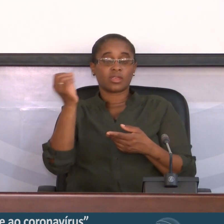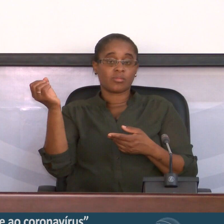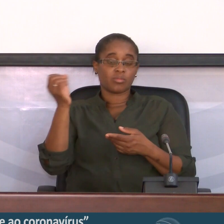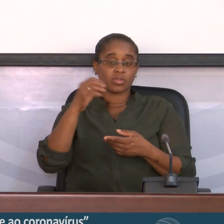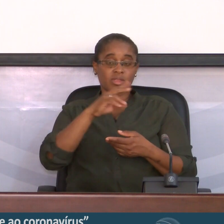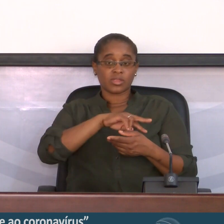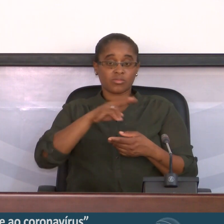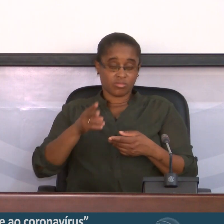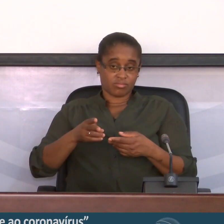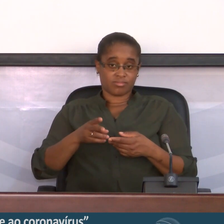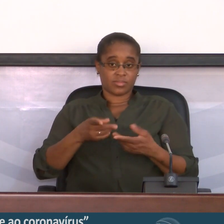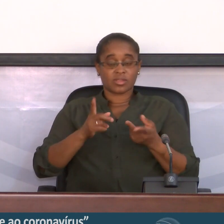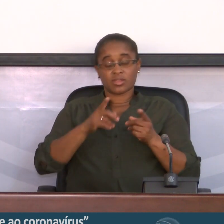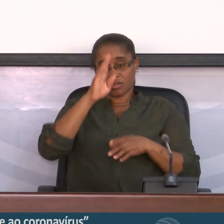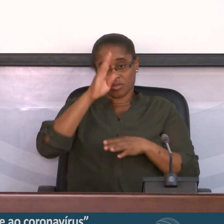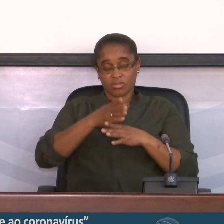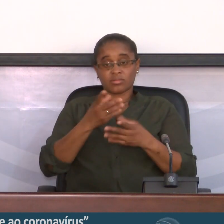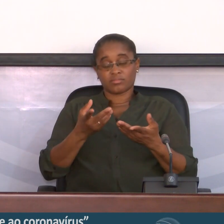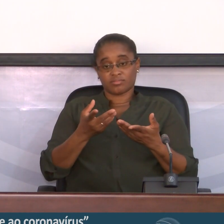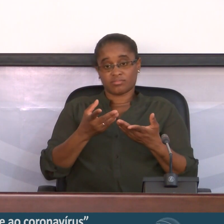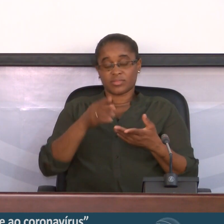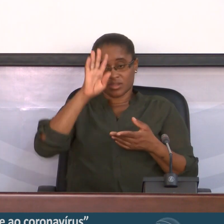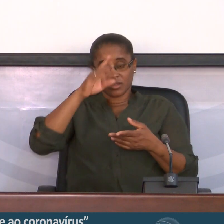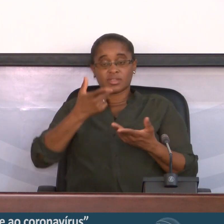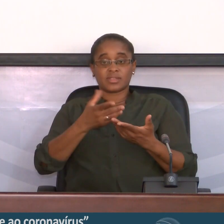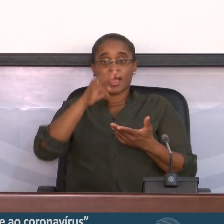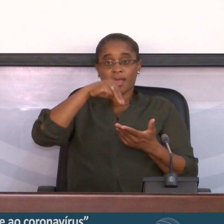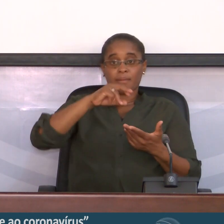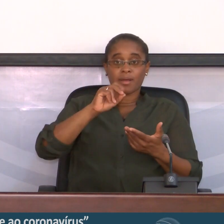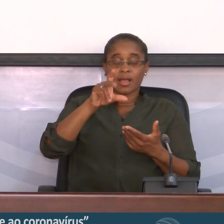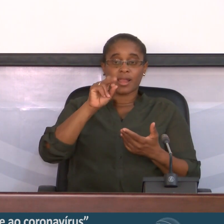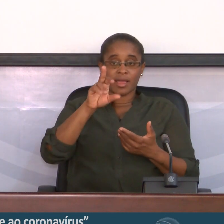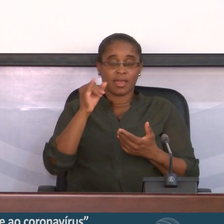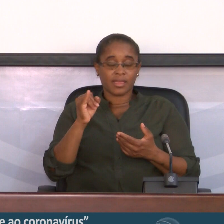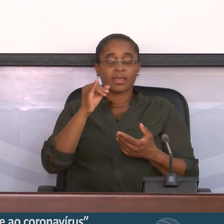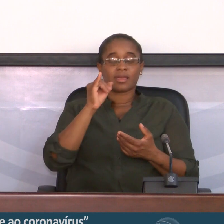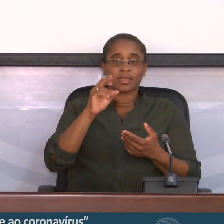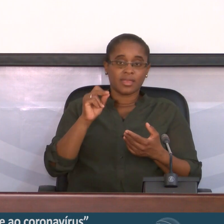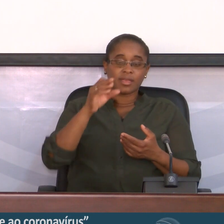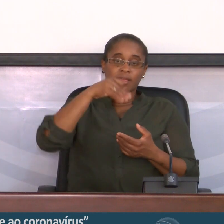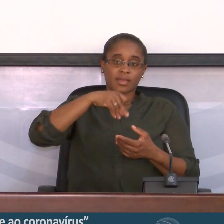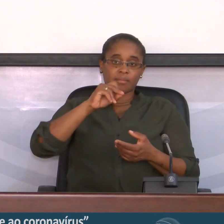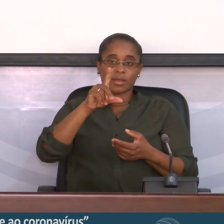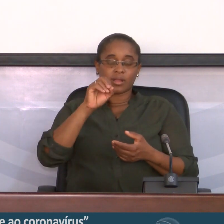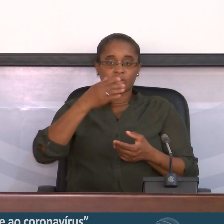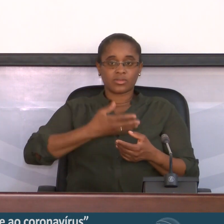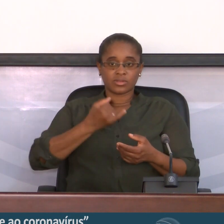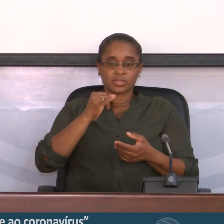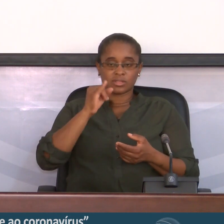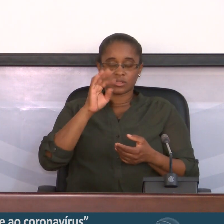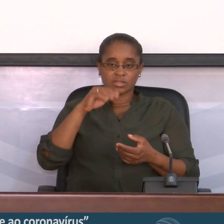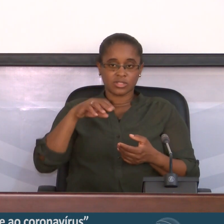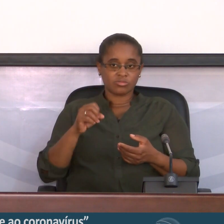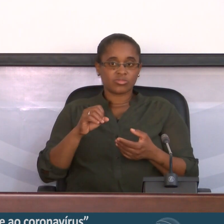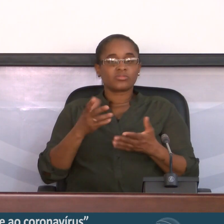a malária, o paludismo também, quando vem uma pessoa de fora de Cabo Verde e que desenvolve a doença cá em Cabo Verde,